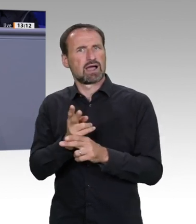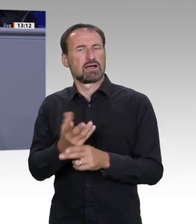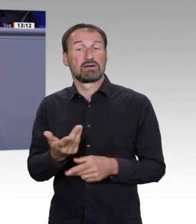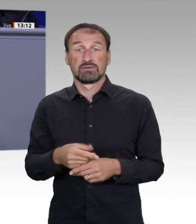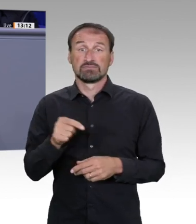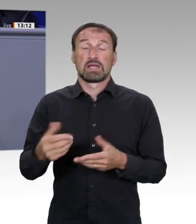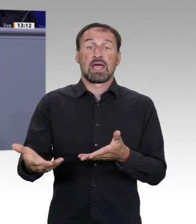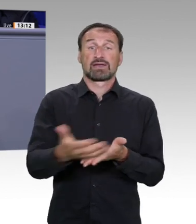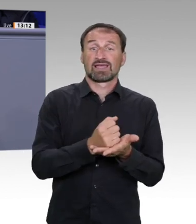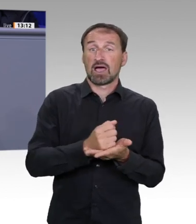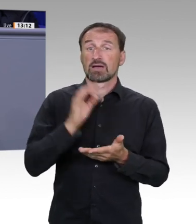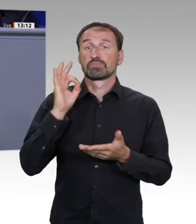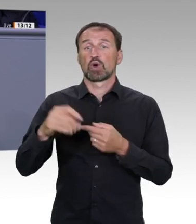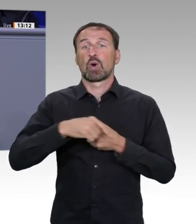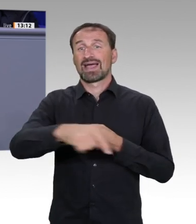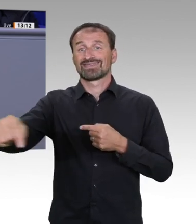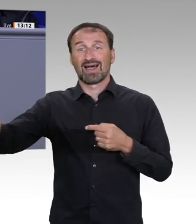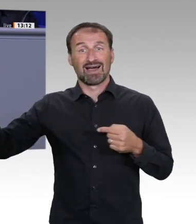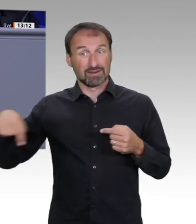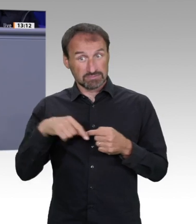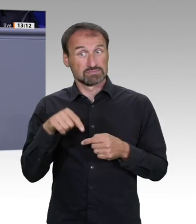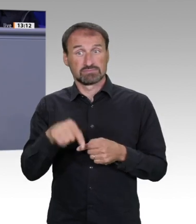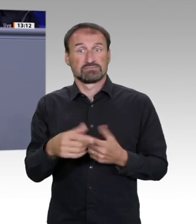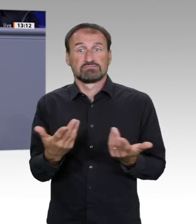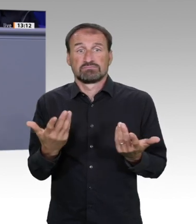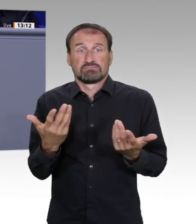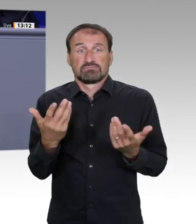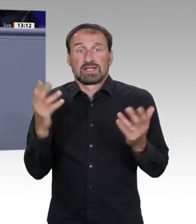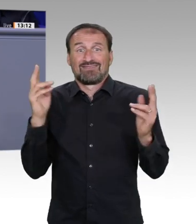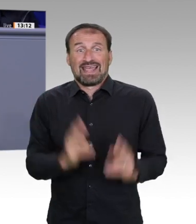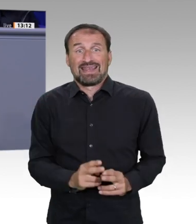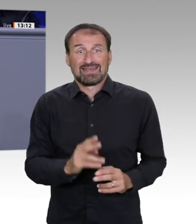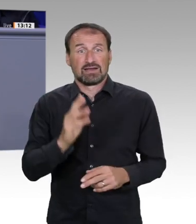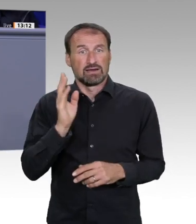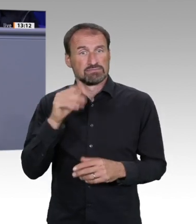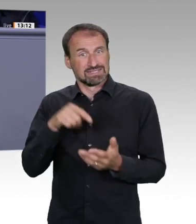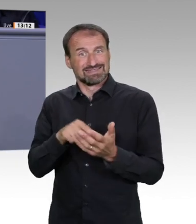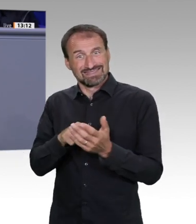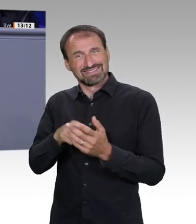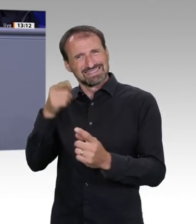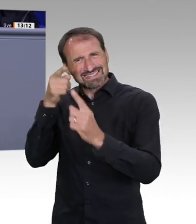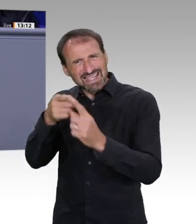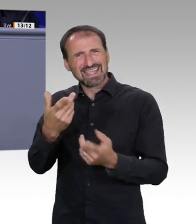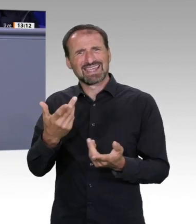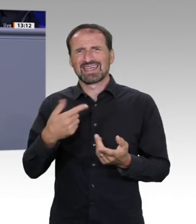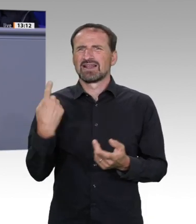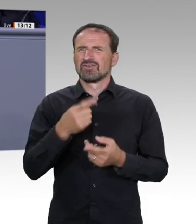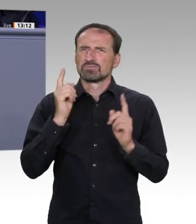zum einen Vorsorgetreffen, zum anderen gewappnet sein, um bei eintretenden Krisenfällen gut reagieren zu können. Wir haben dafür mit dem